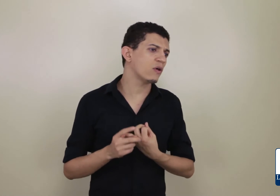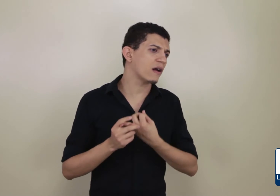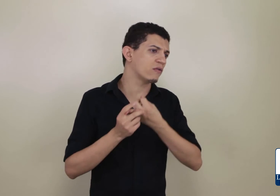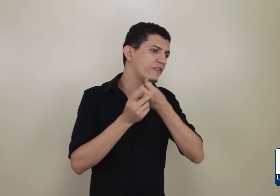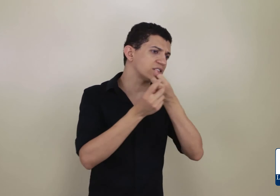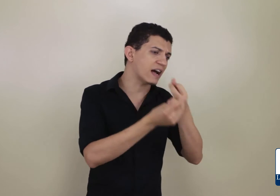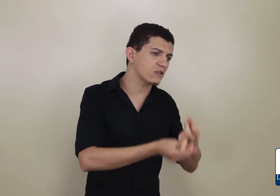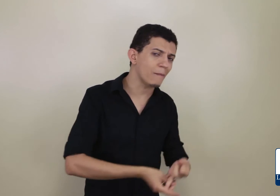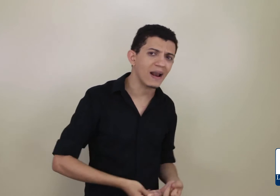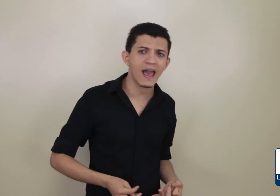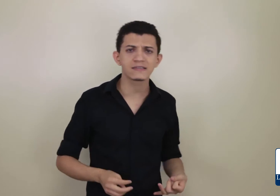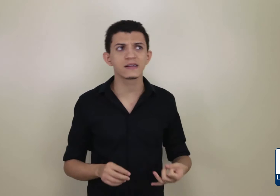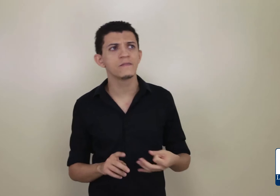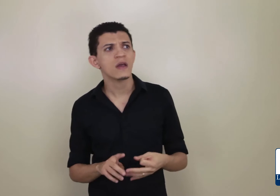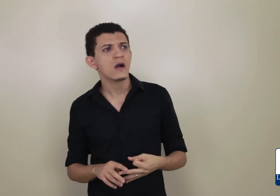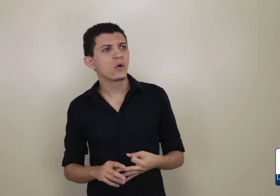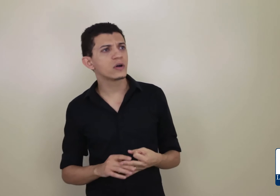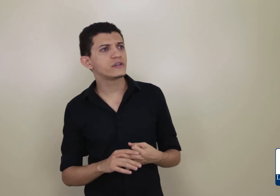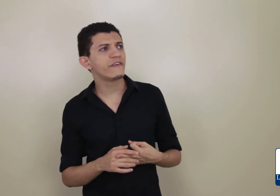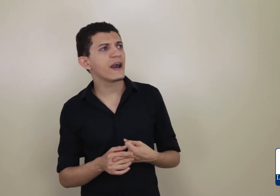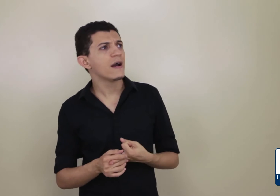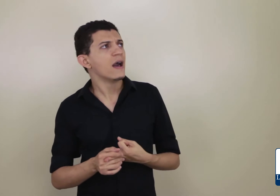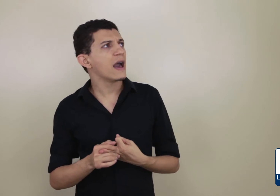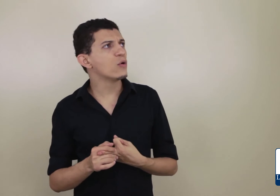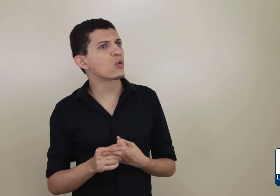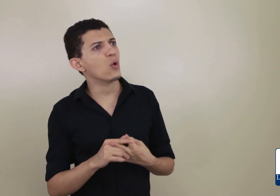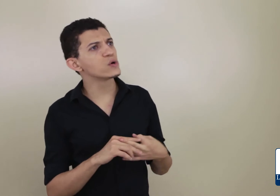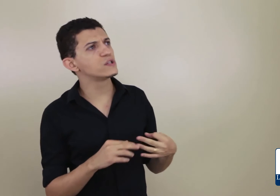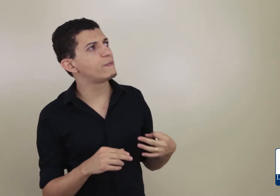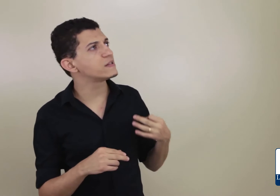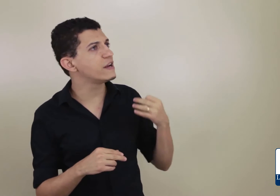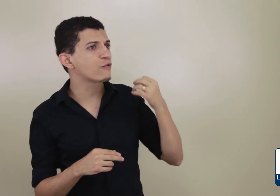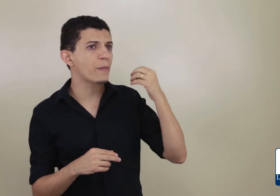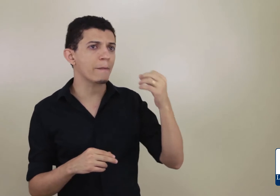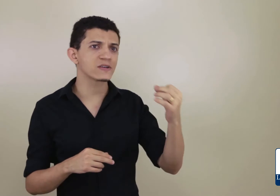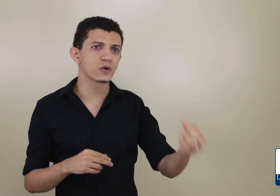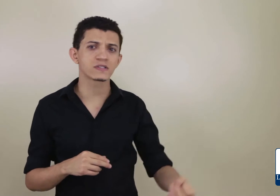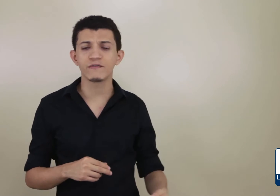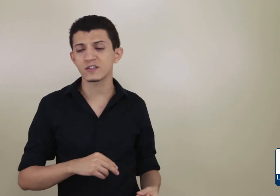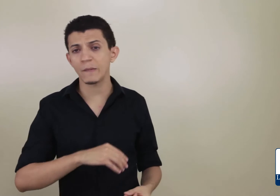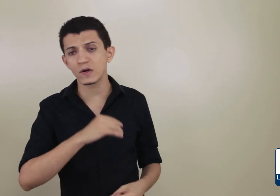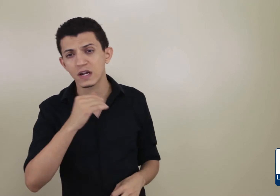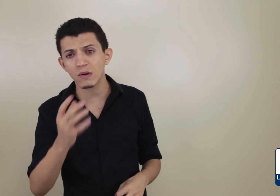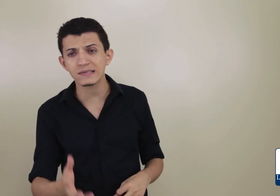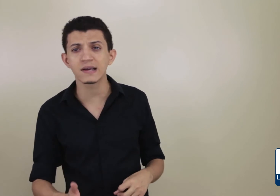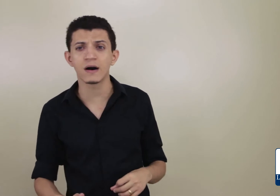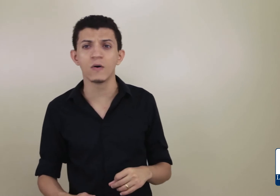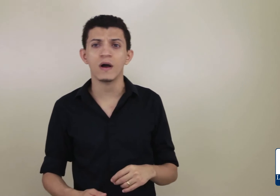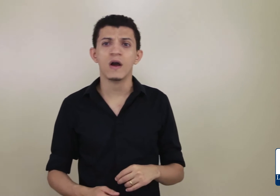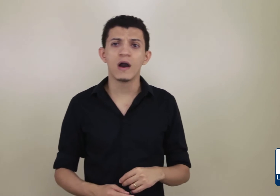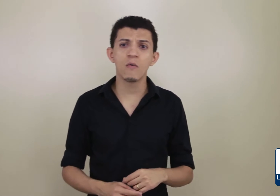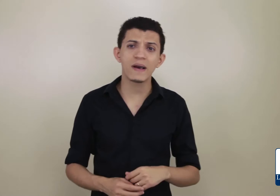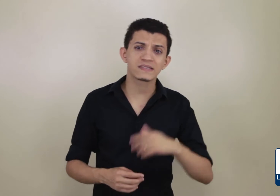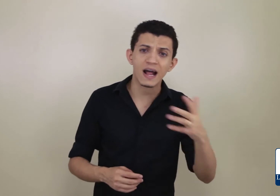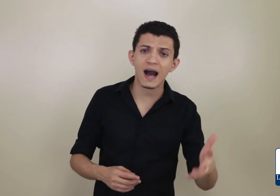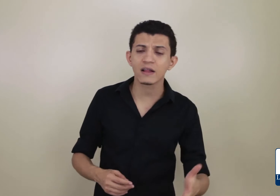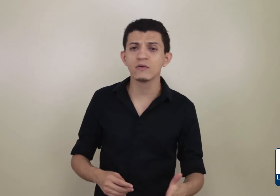uma universidade de uma palestra, quando eu estiver em um curso específico para pessoas que estão fazendo uma pós-graduação, um mestrado,